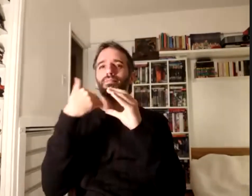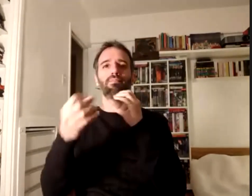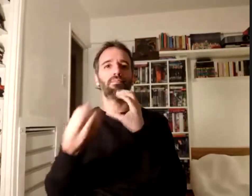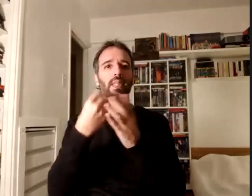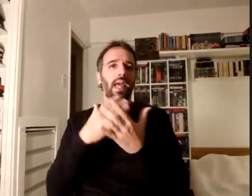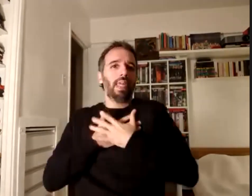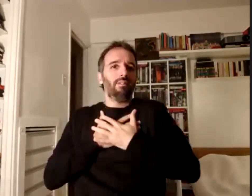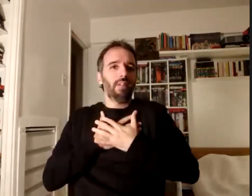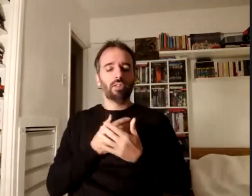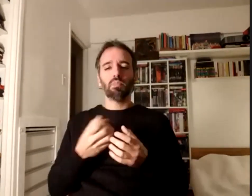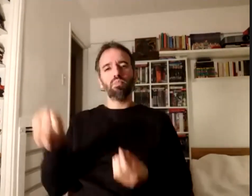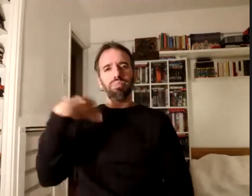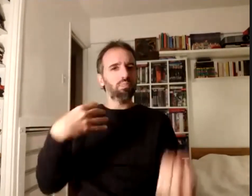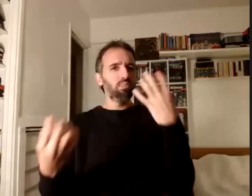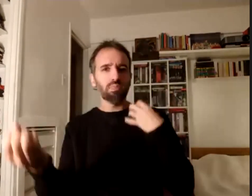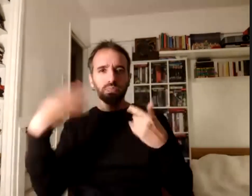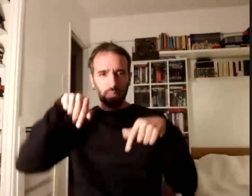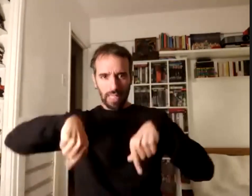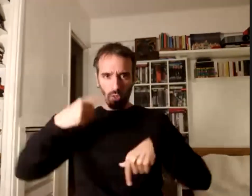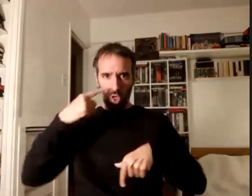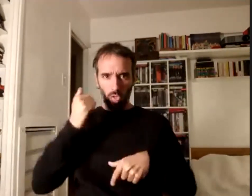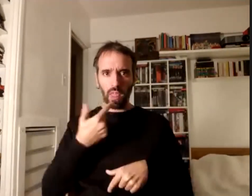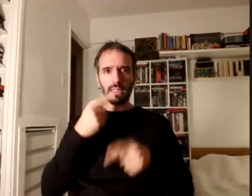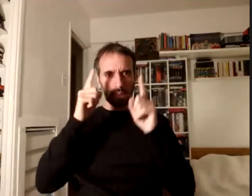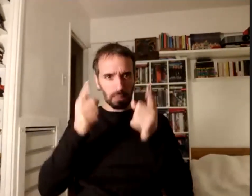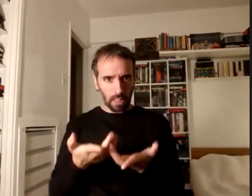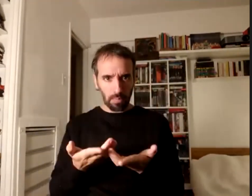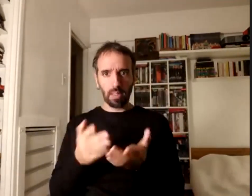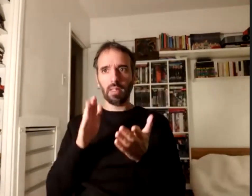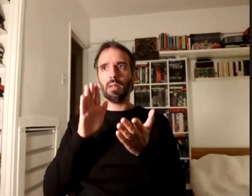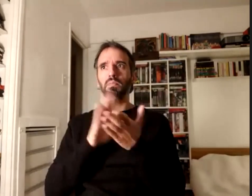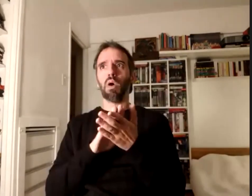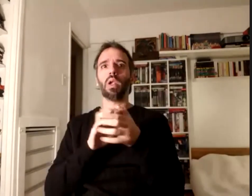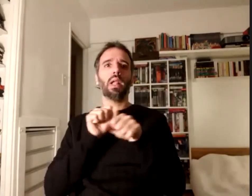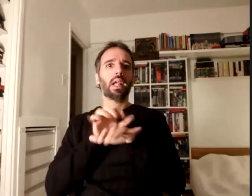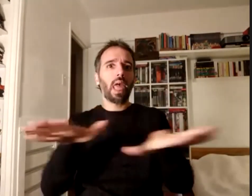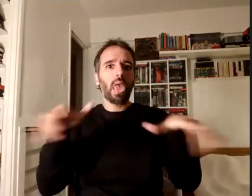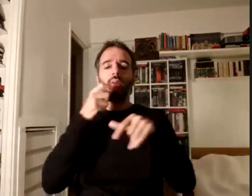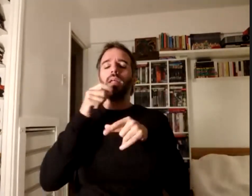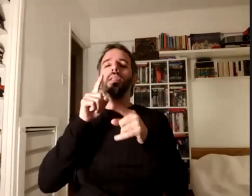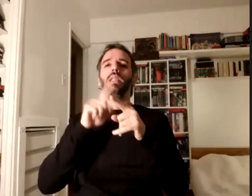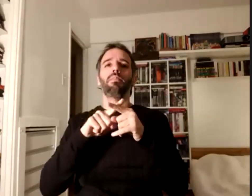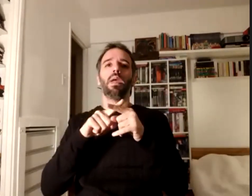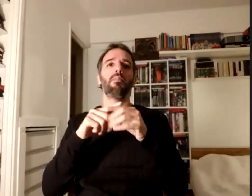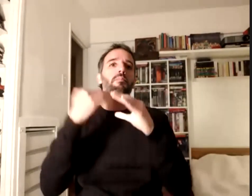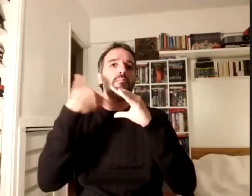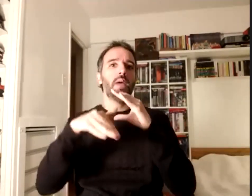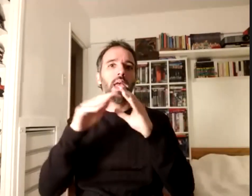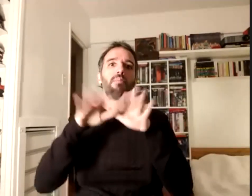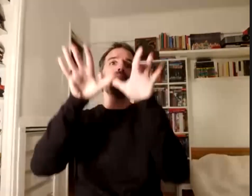estuvieron llegando estos días también por las redes por mensajes de correo por paloma mensajera por todas las formas